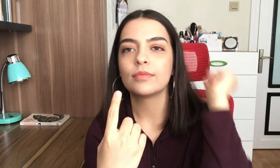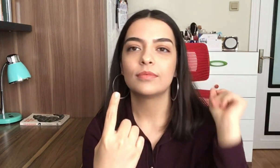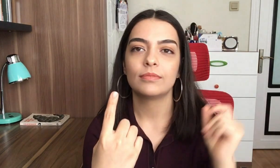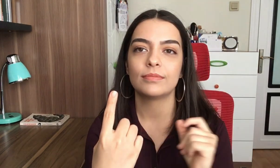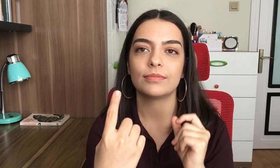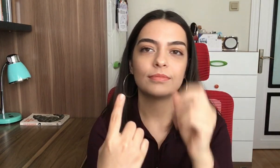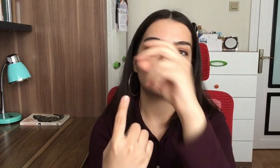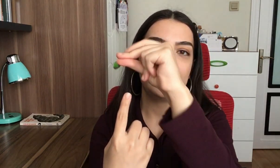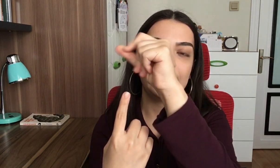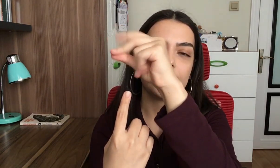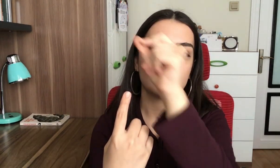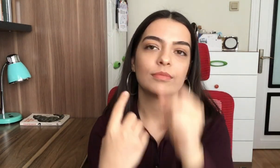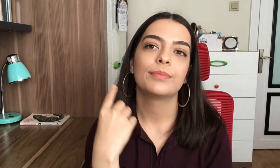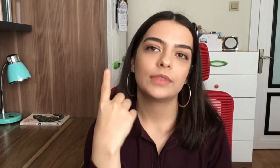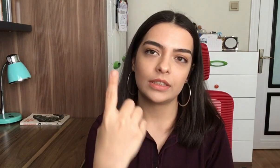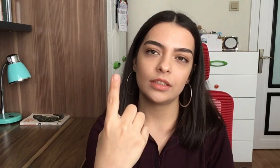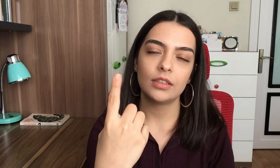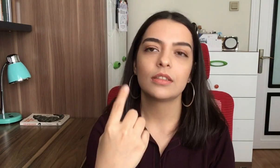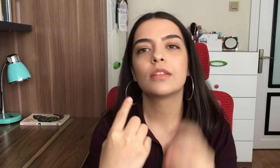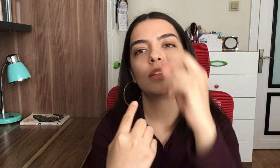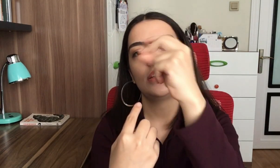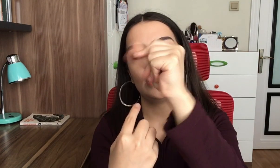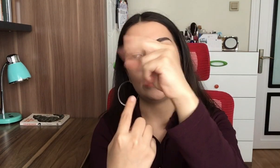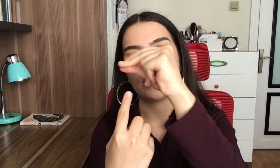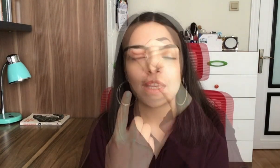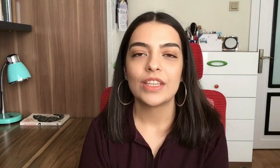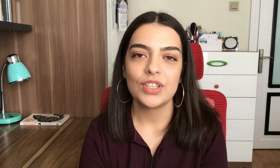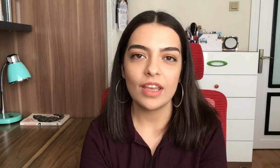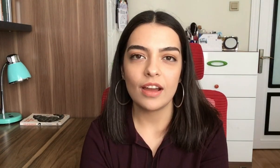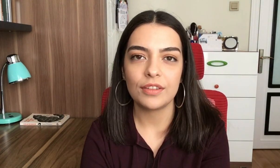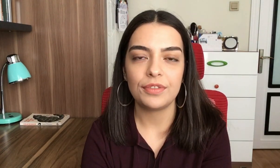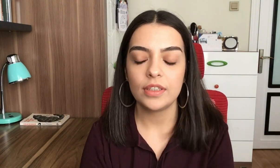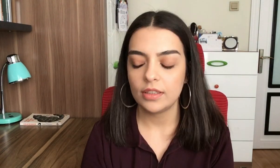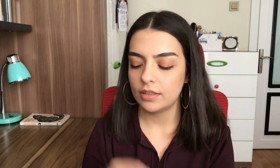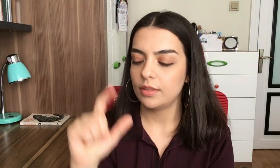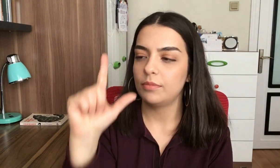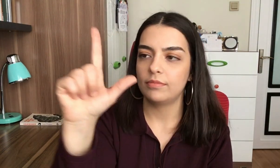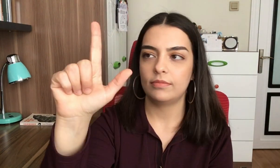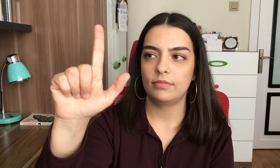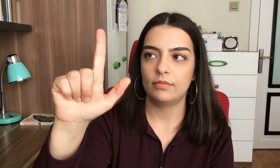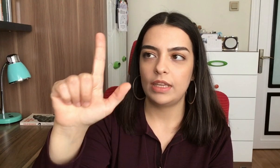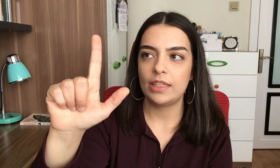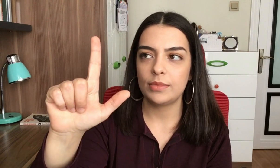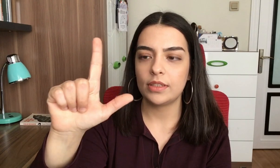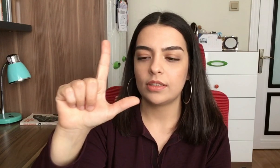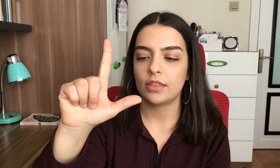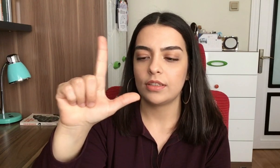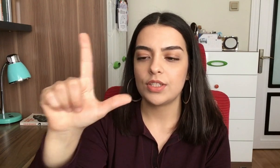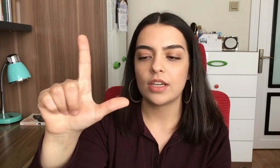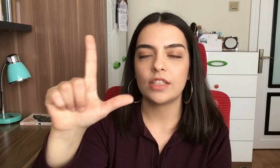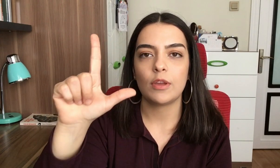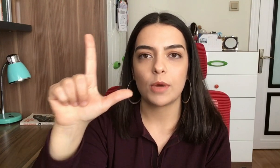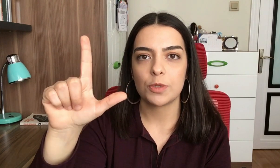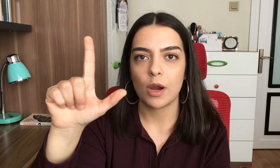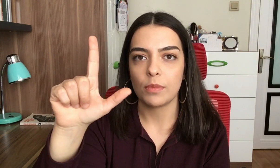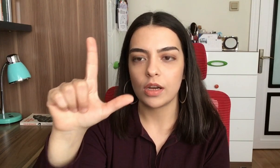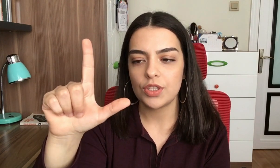I I I I J harfi J Elimin işaret ve baş parmağı açık.